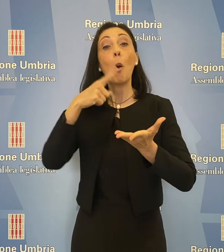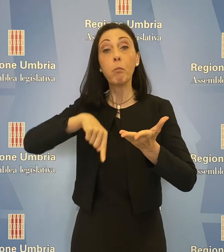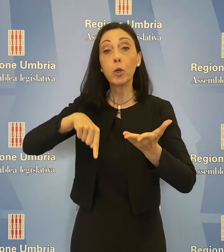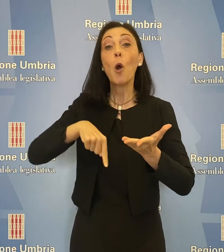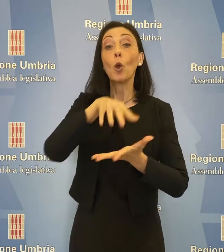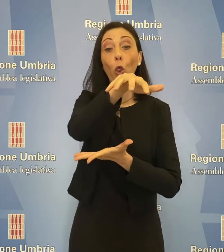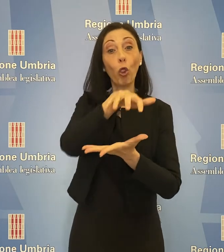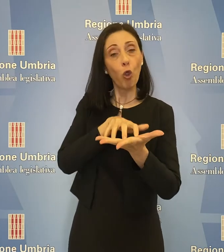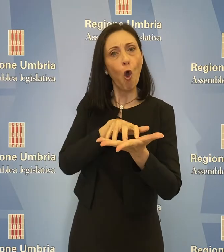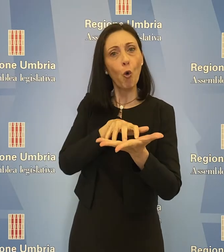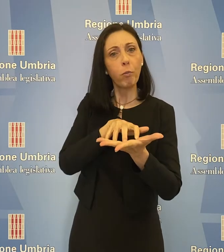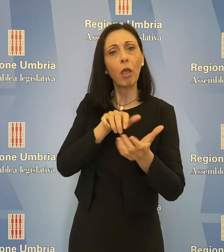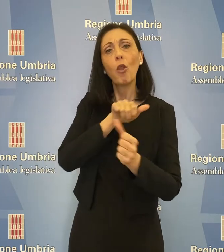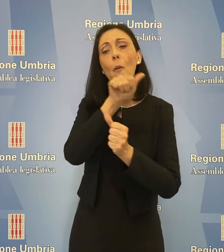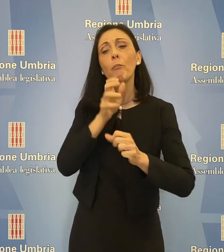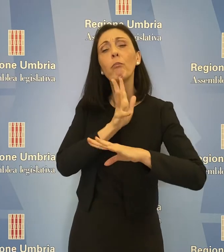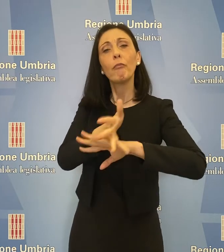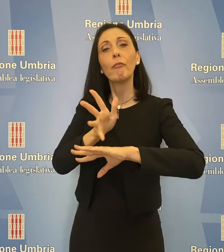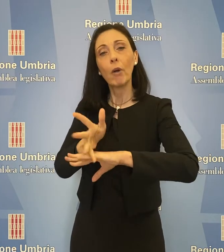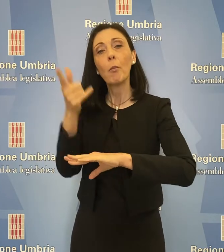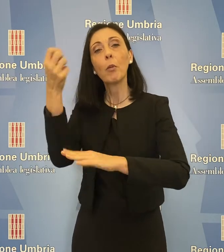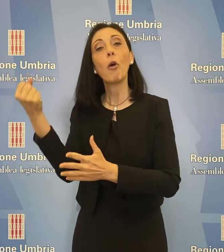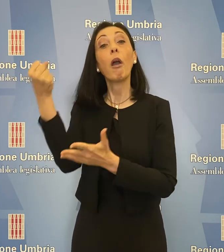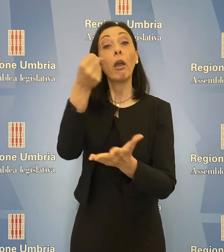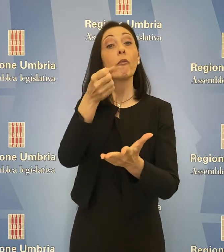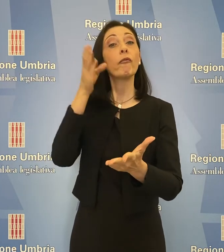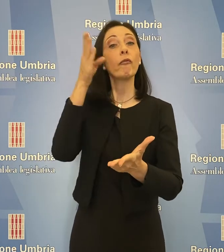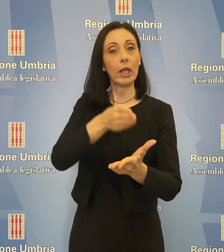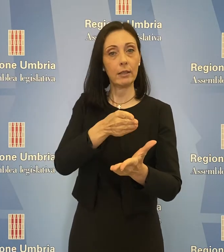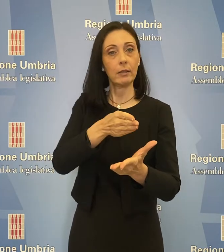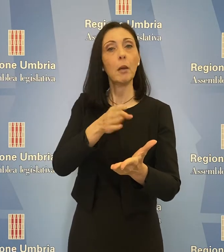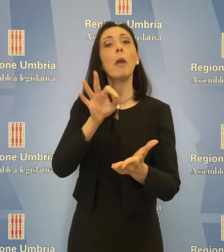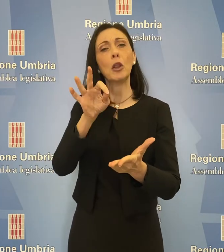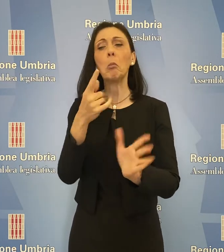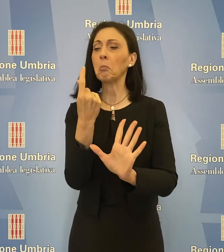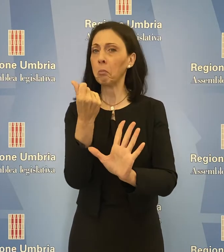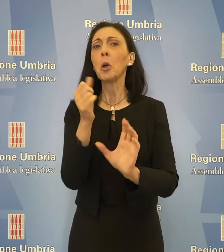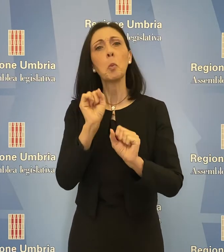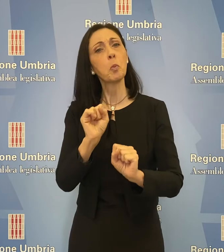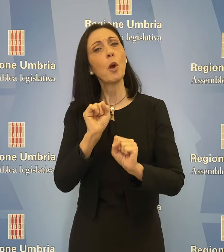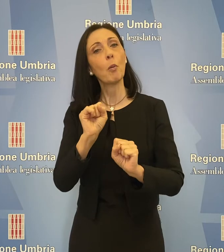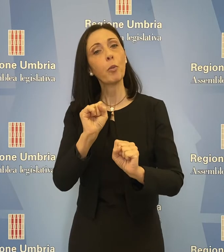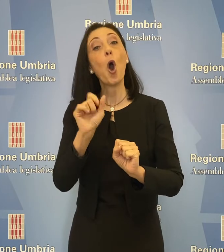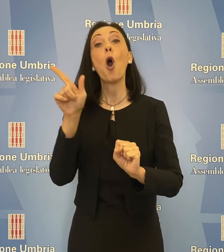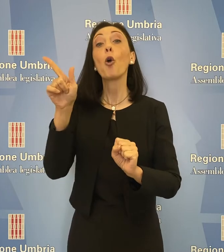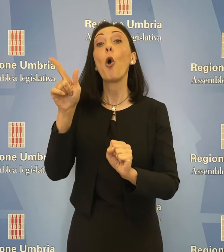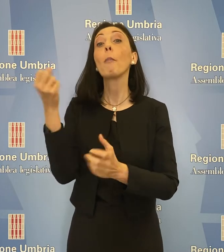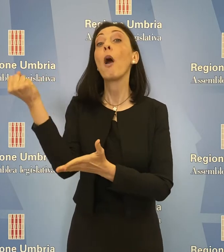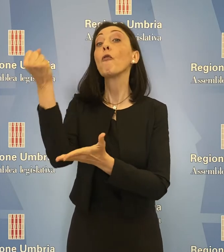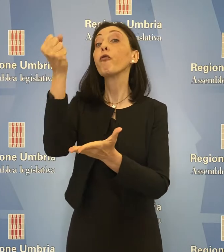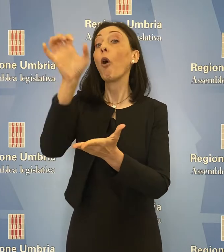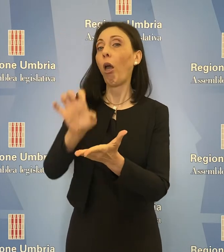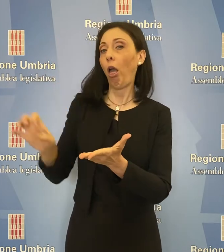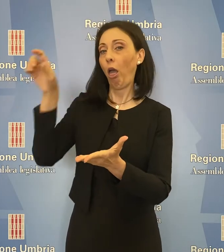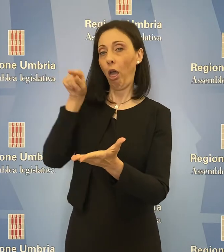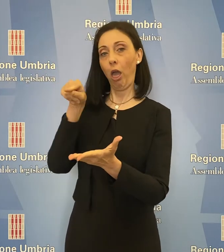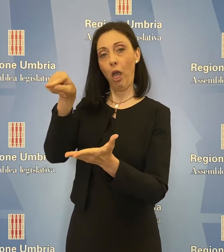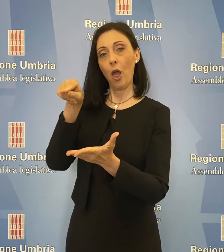nel documento indicavano un investimento immediato, finanziariamente sostenibile, utilizzando fondi europei e le alte